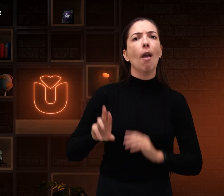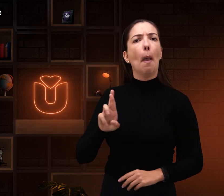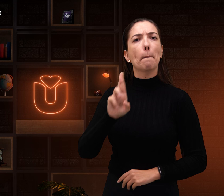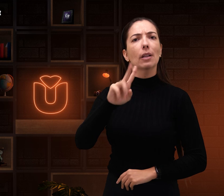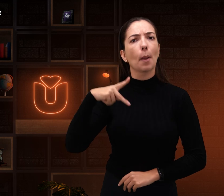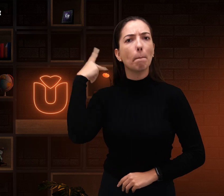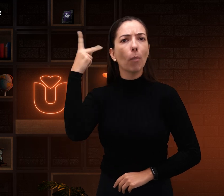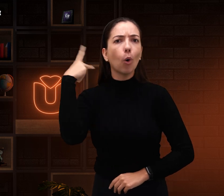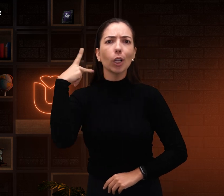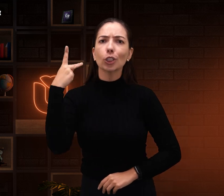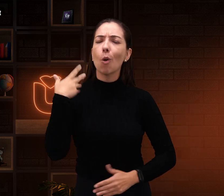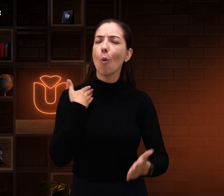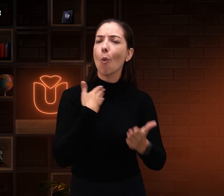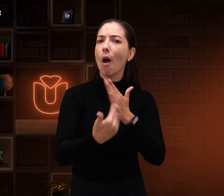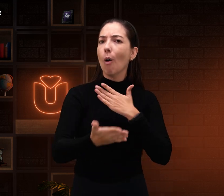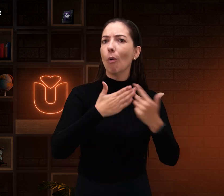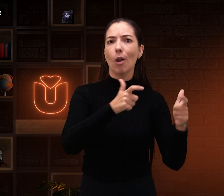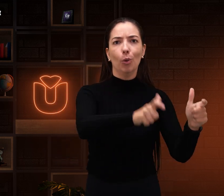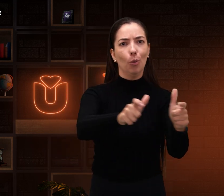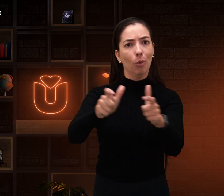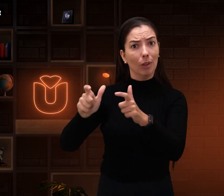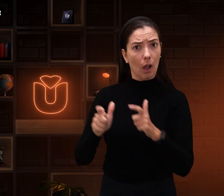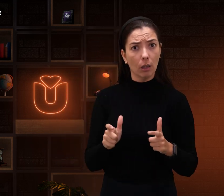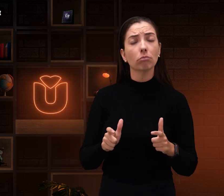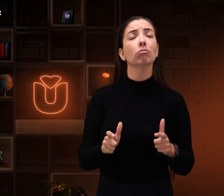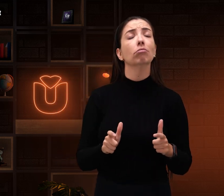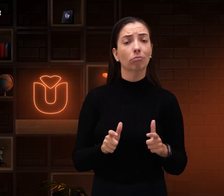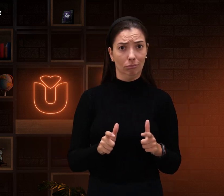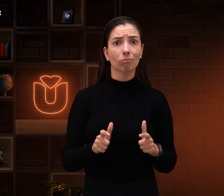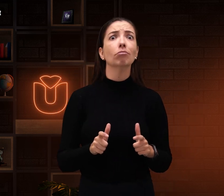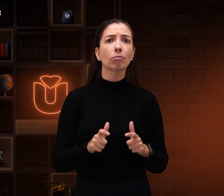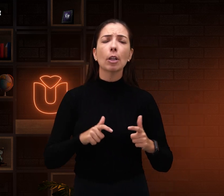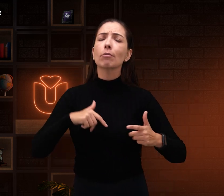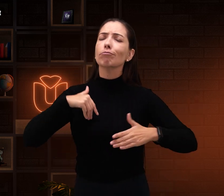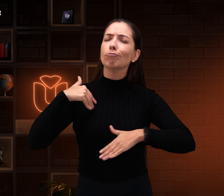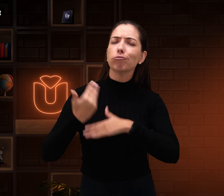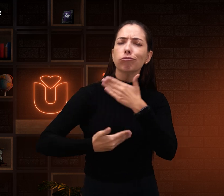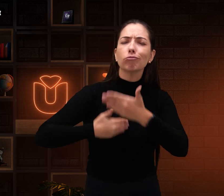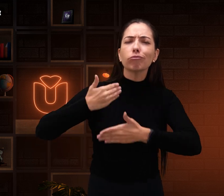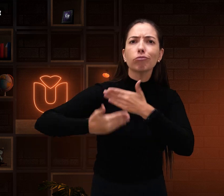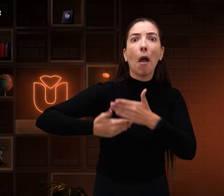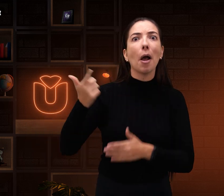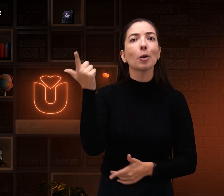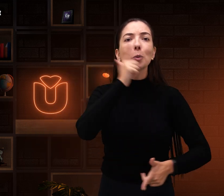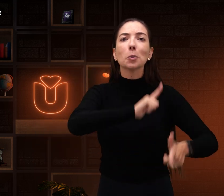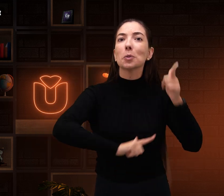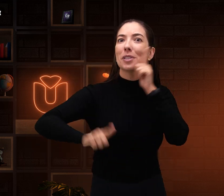direitos e representatividade política em qualquer lugar. Com o passar do tempo, nas nossas